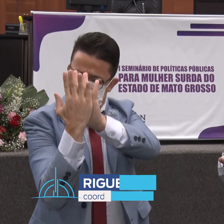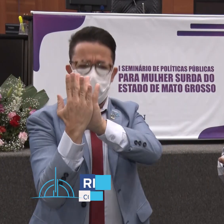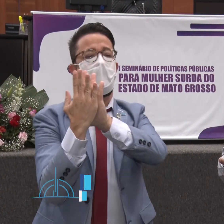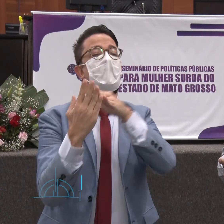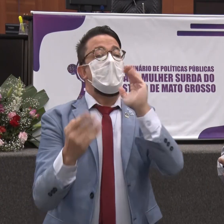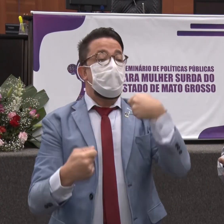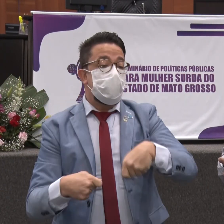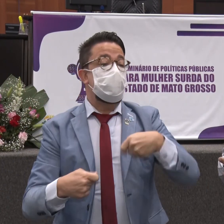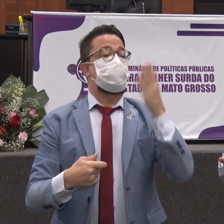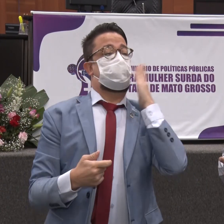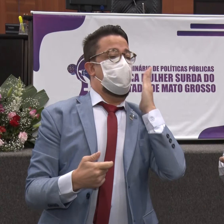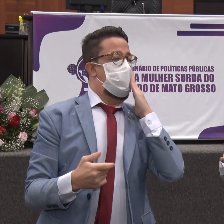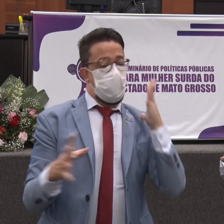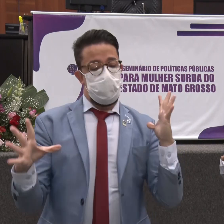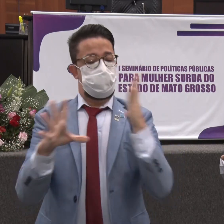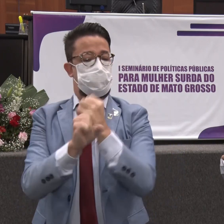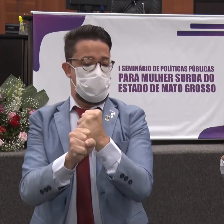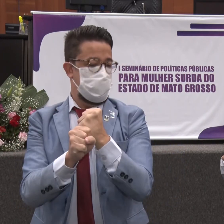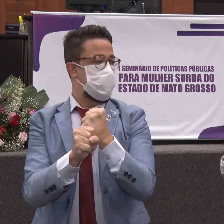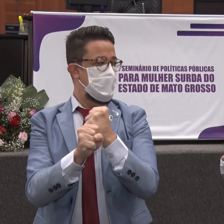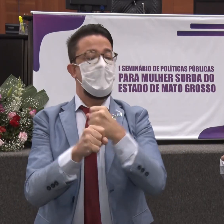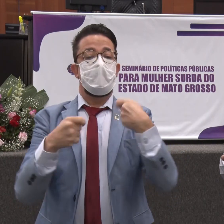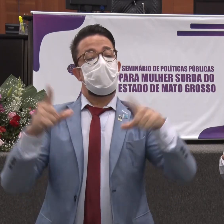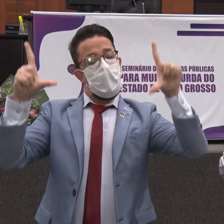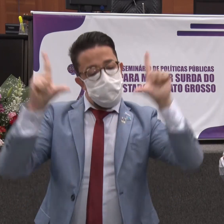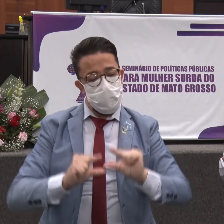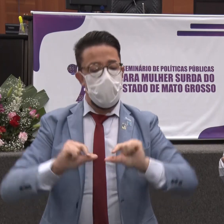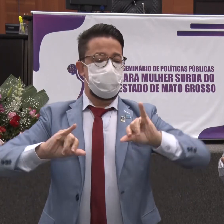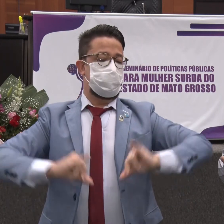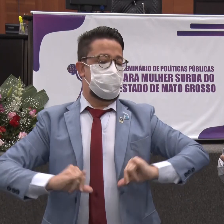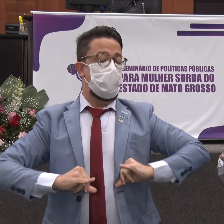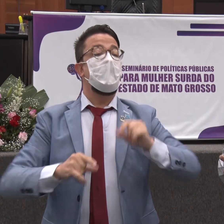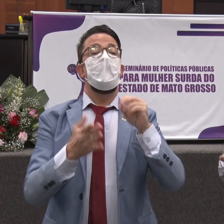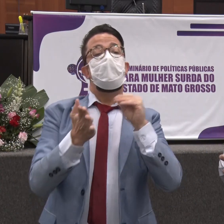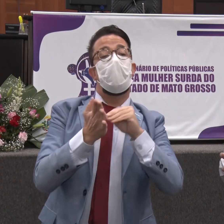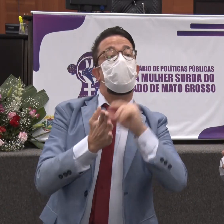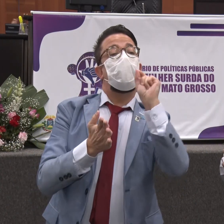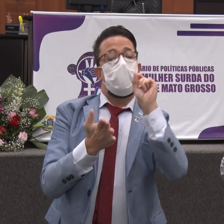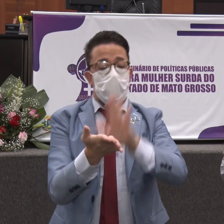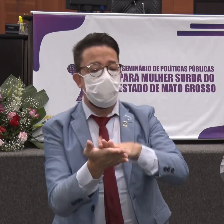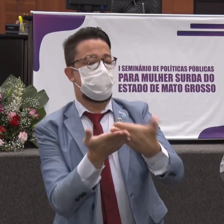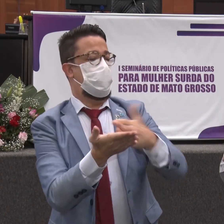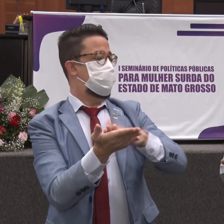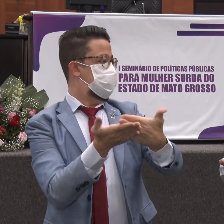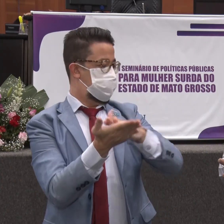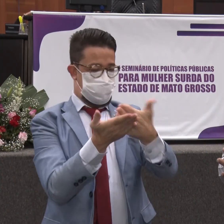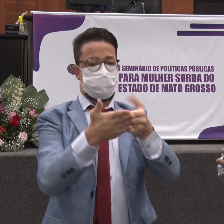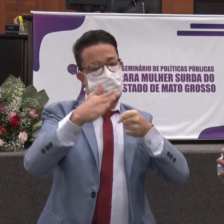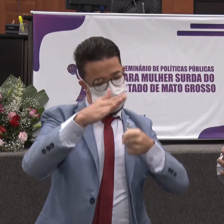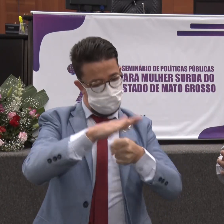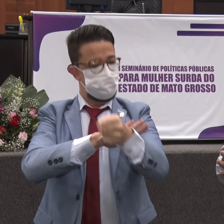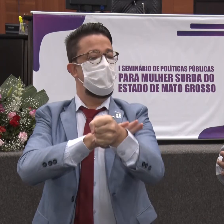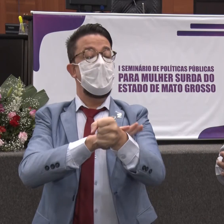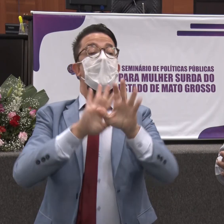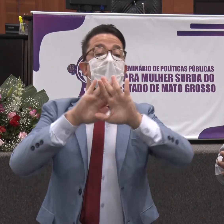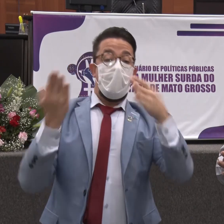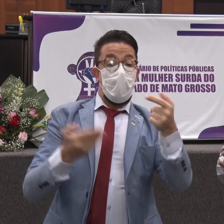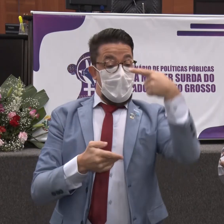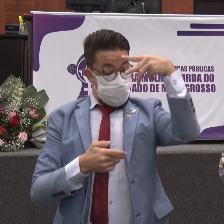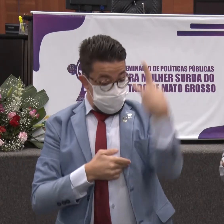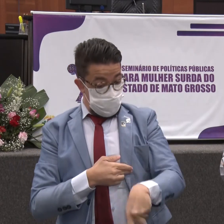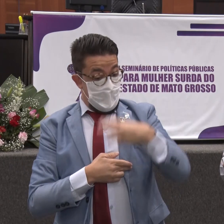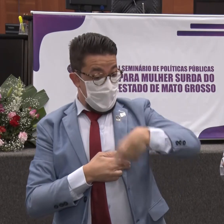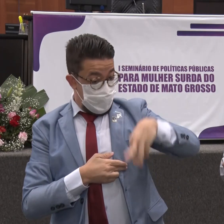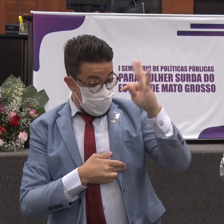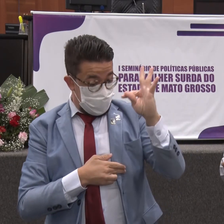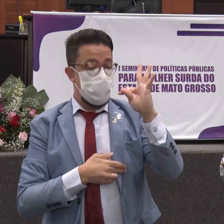que sofrem violência. Também queremos saber a relação disso ao seu empoderamento, como está acontecendo isso. E o intérprete,